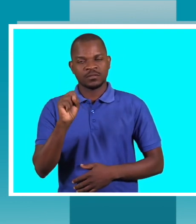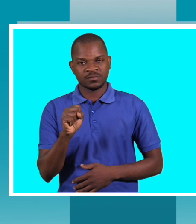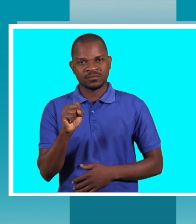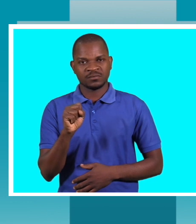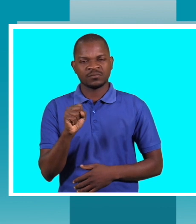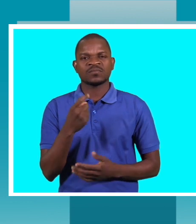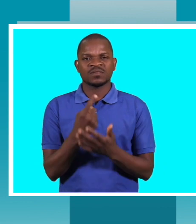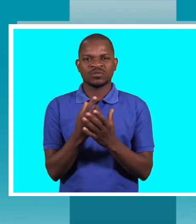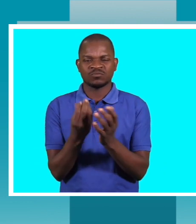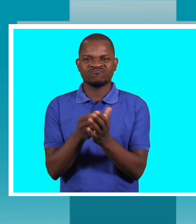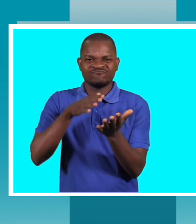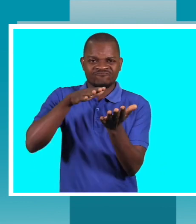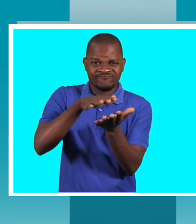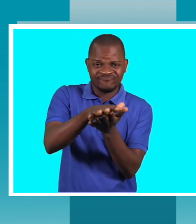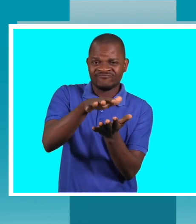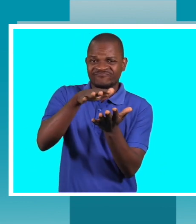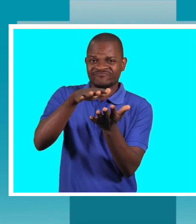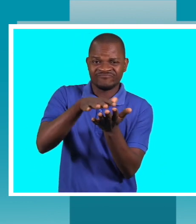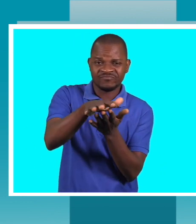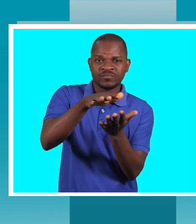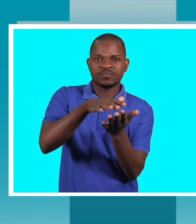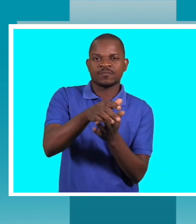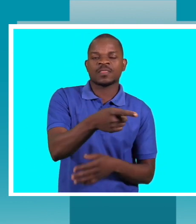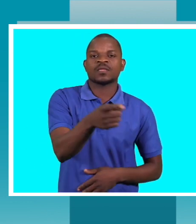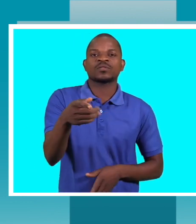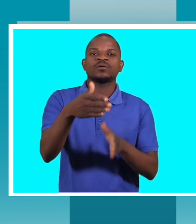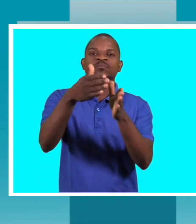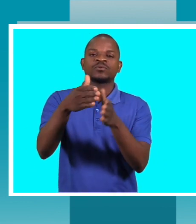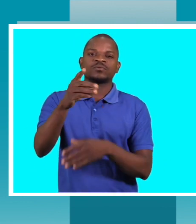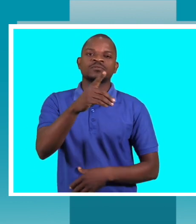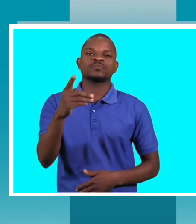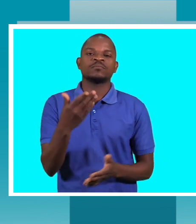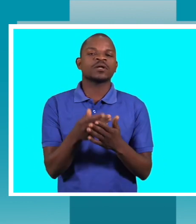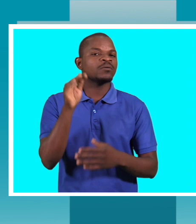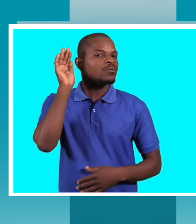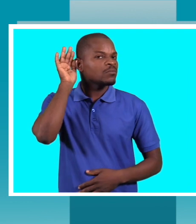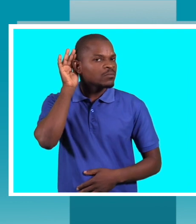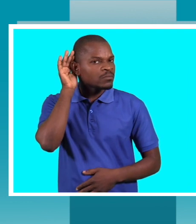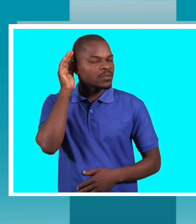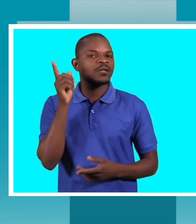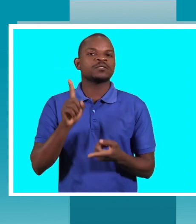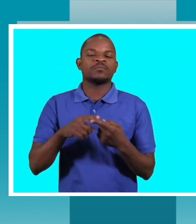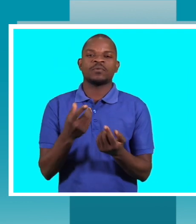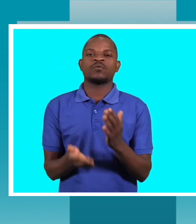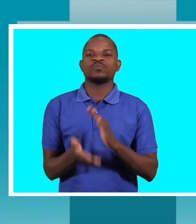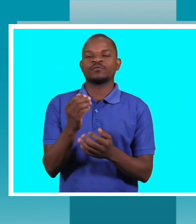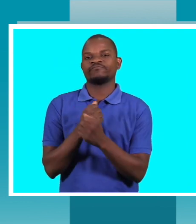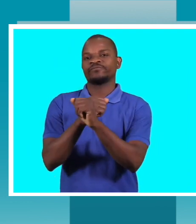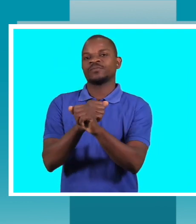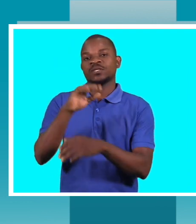Muita sensibilização ao nível da base, para que as pessoas com deficiência possam ter mais informação e possam se precaver dessas doenças.